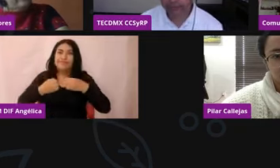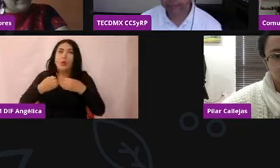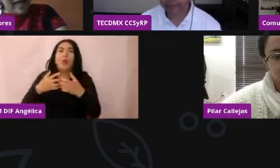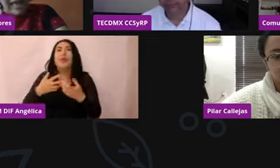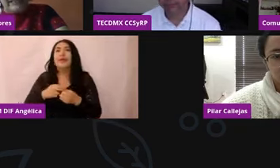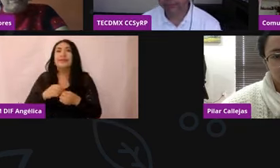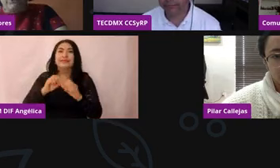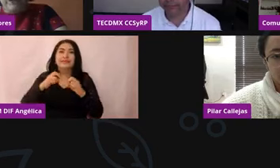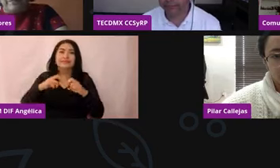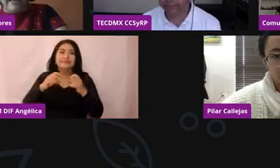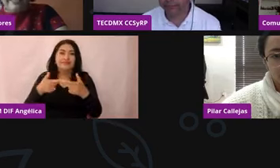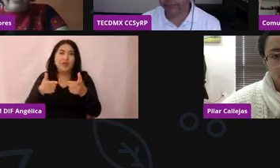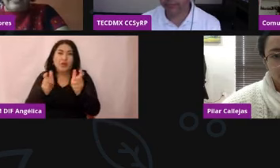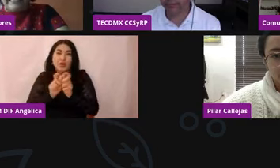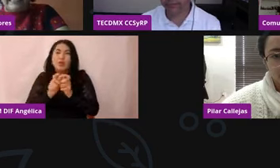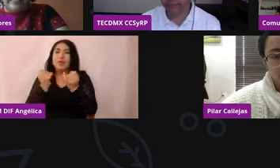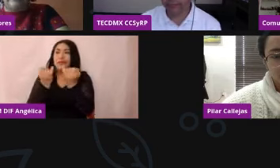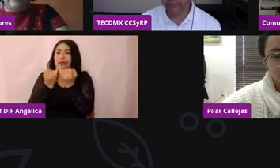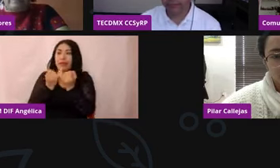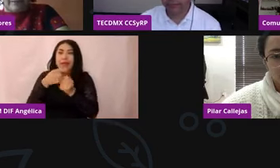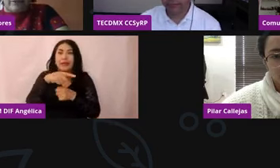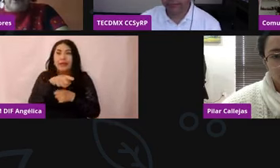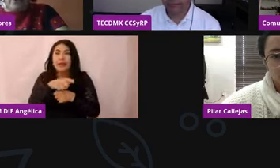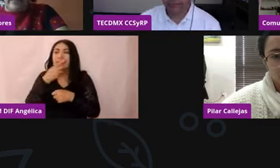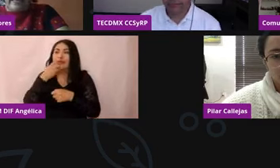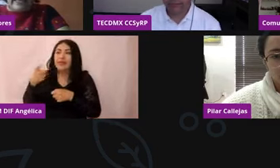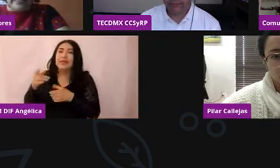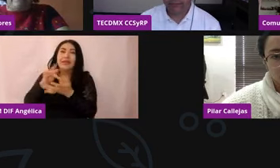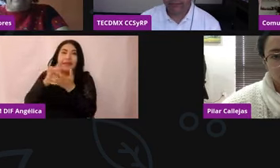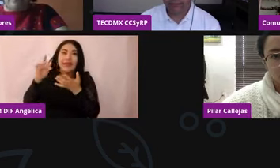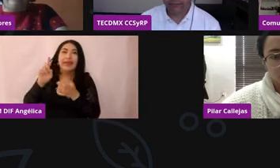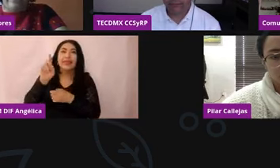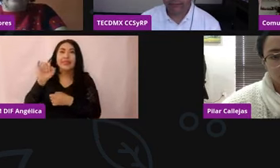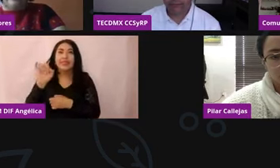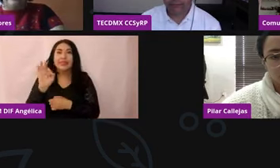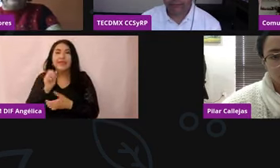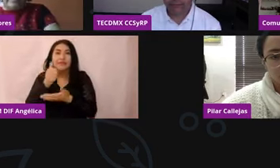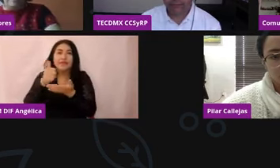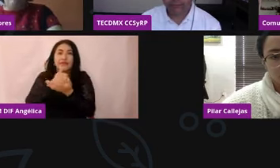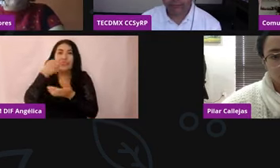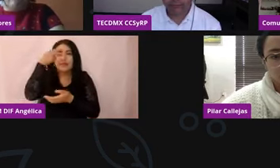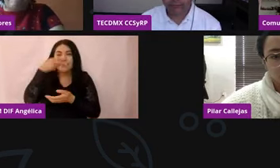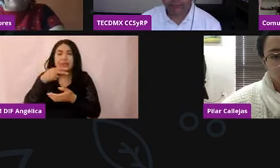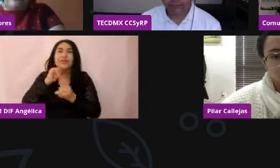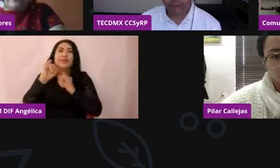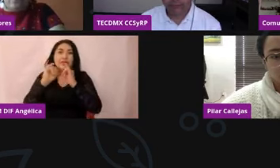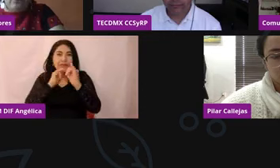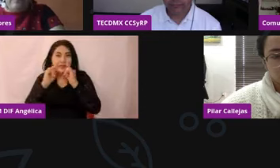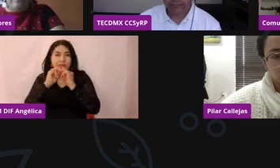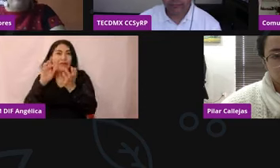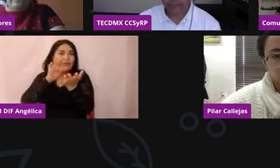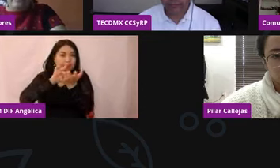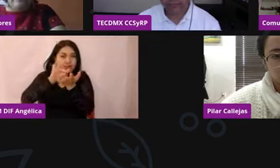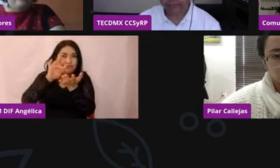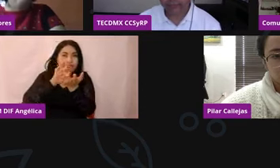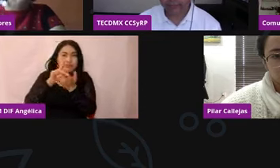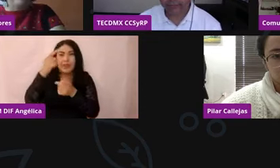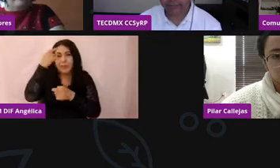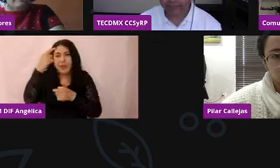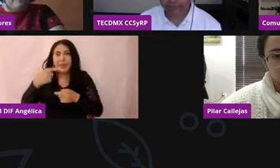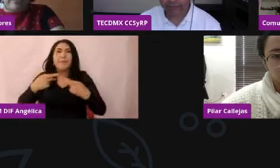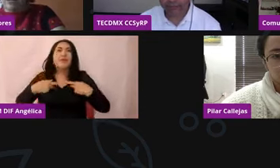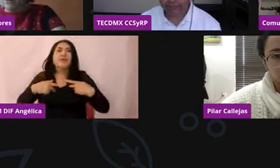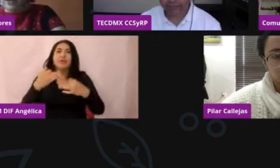de México, quien hace posible esta interpretación y que el programa sea un programa inclusivo con acciones